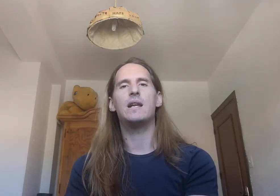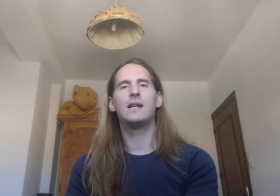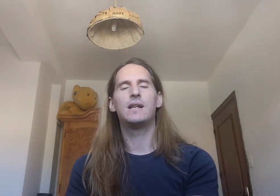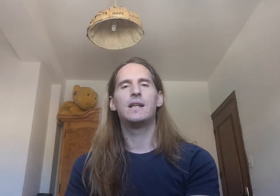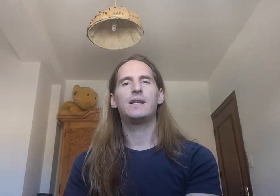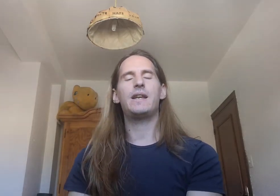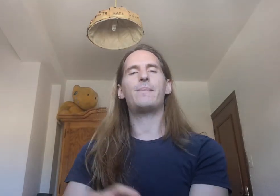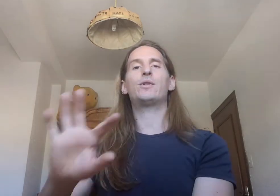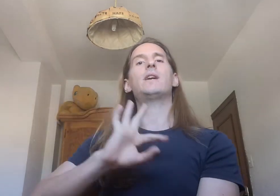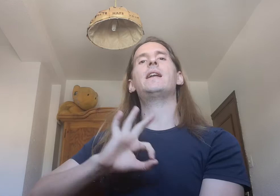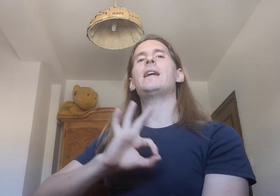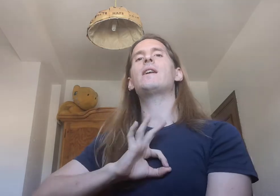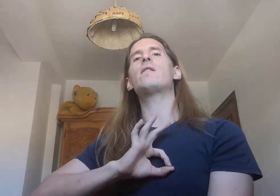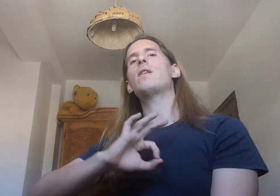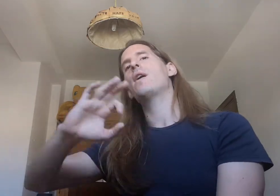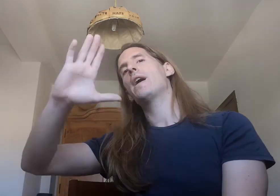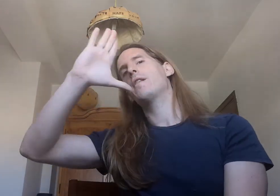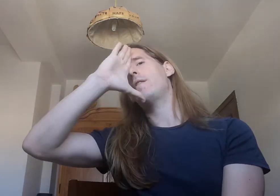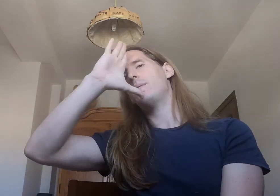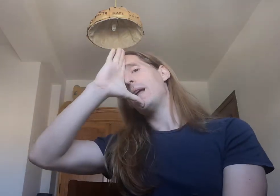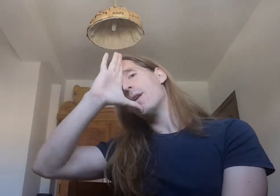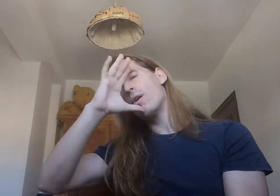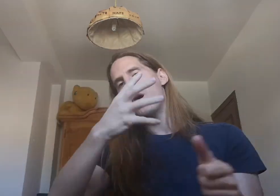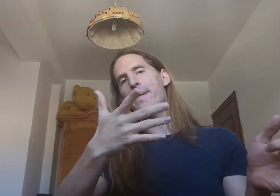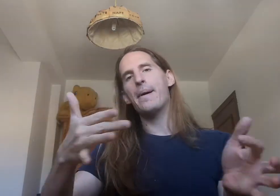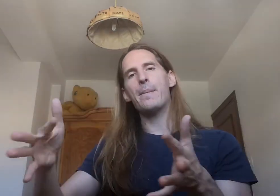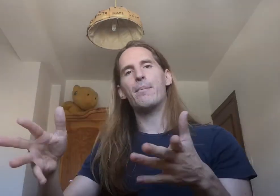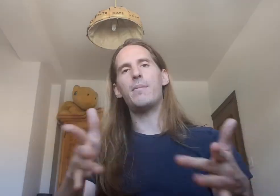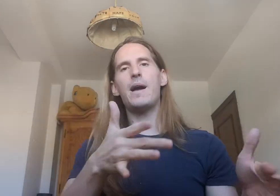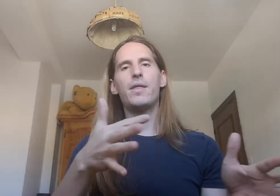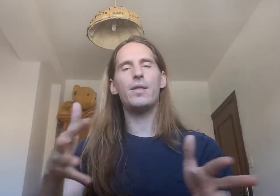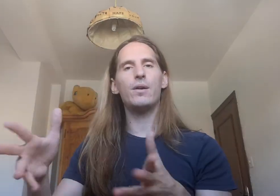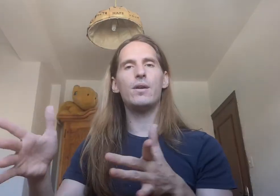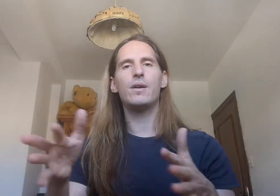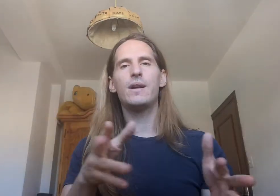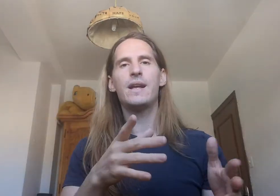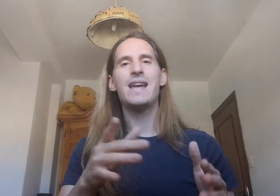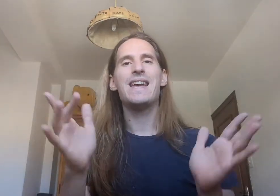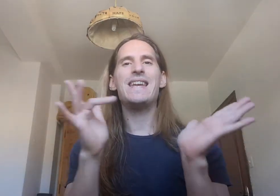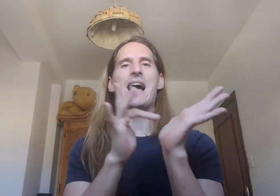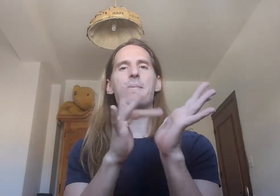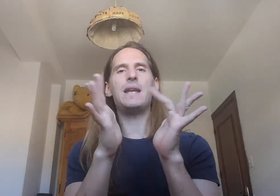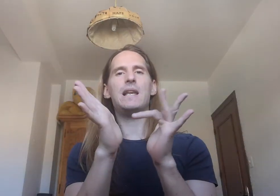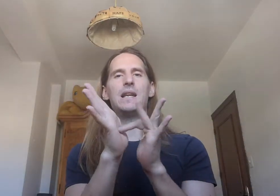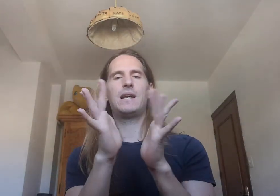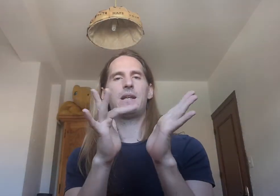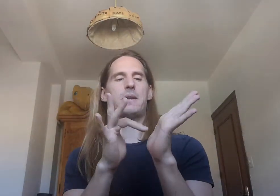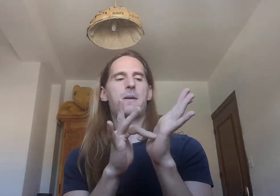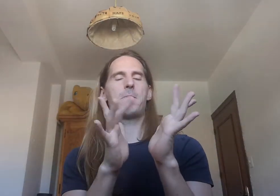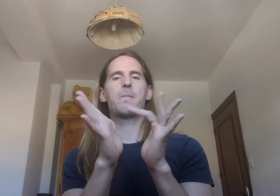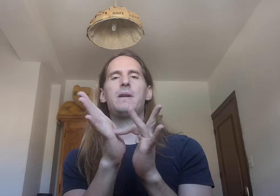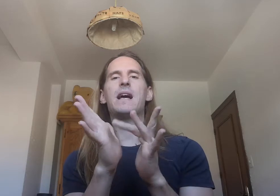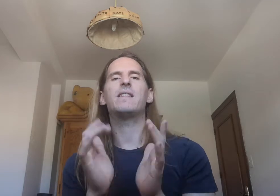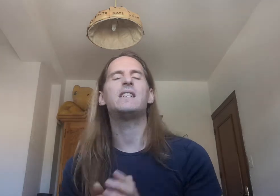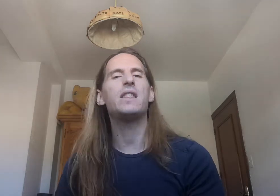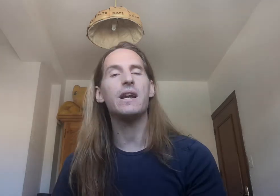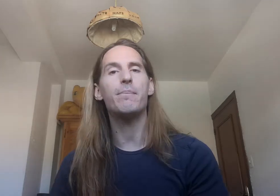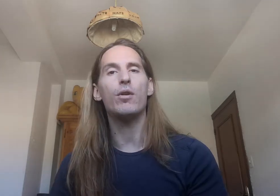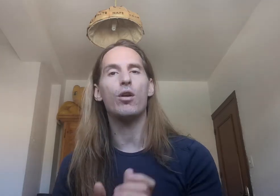teníamos enero febrero marzo y abril mirad si dice que es por los